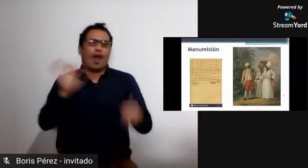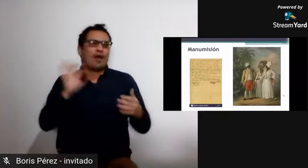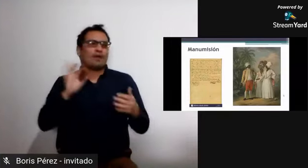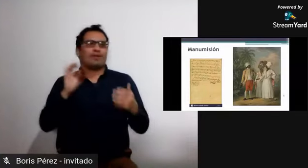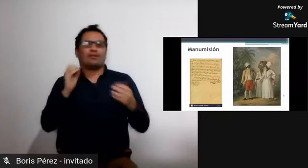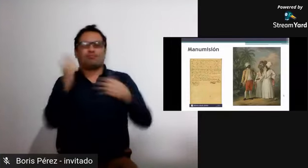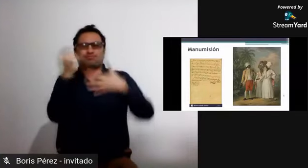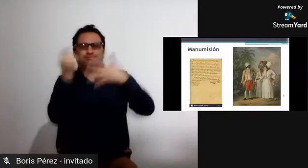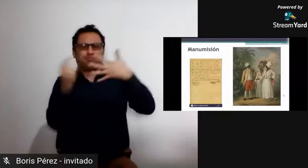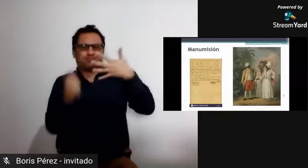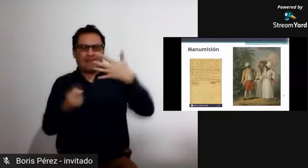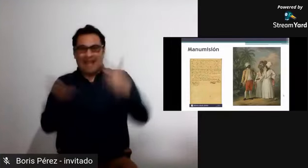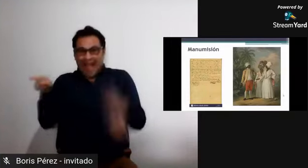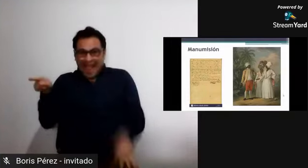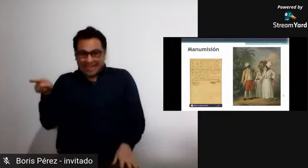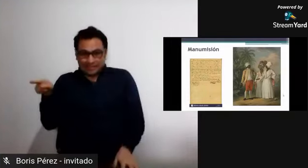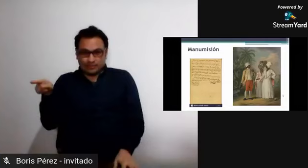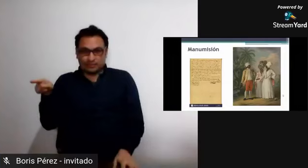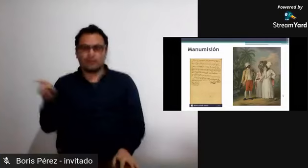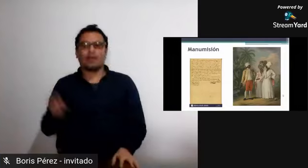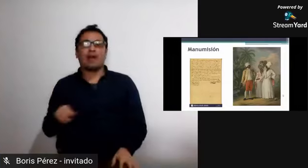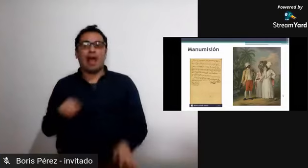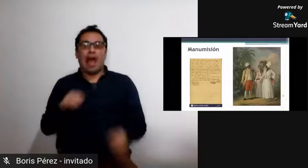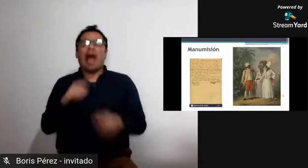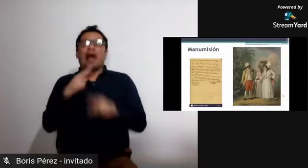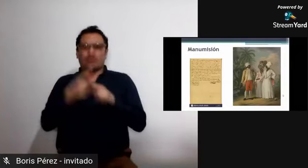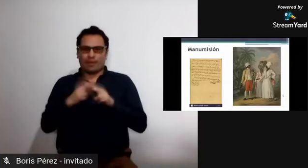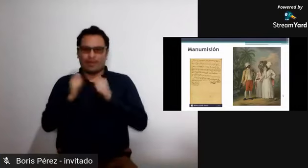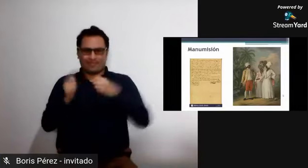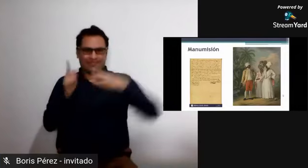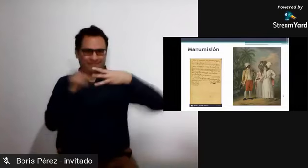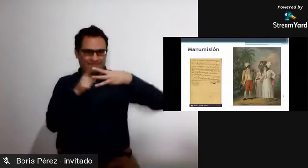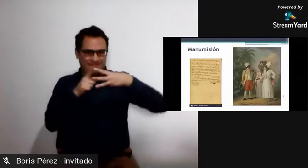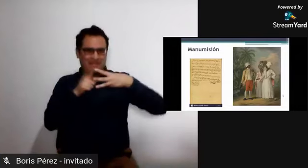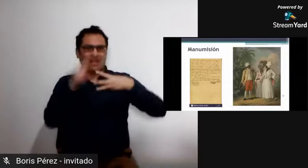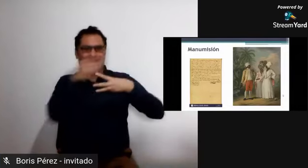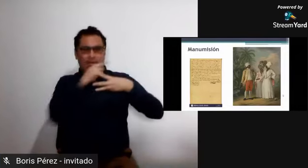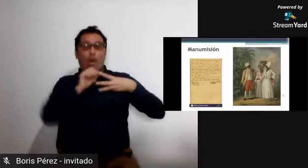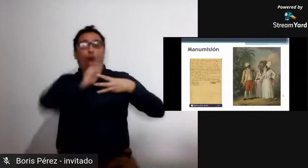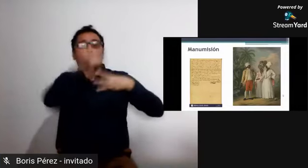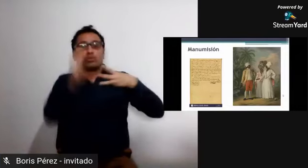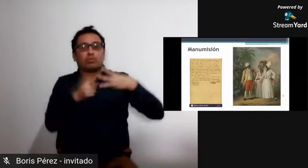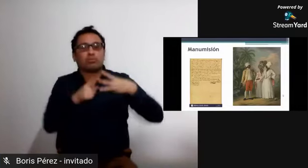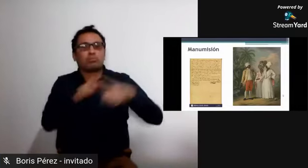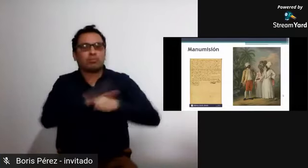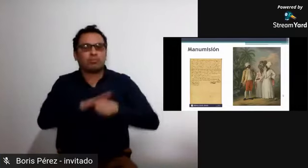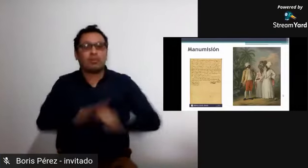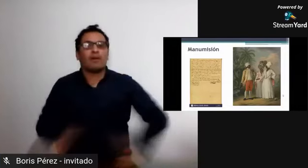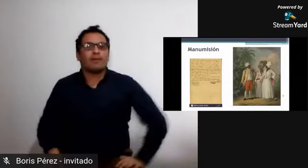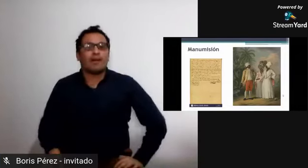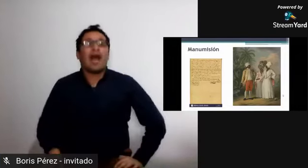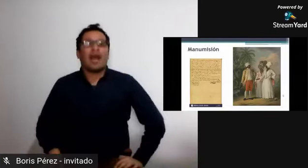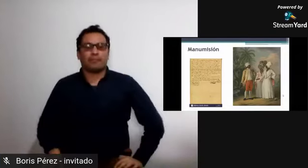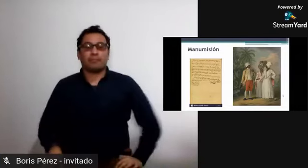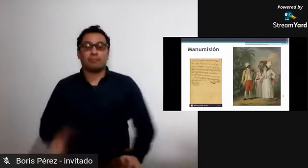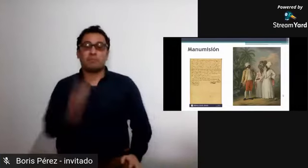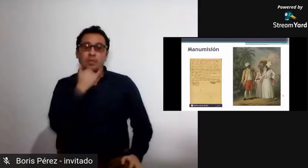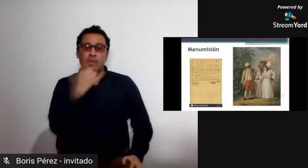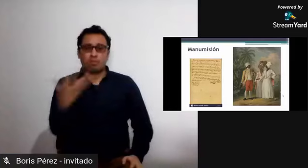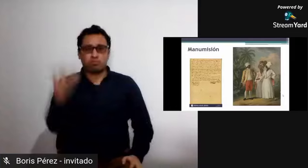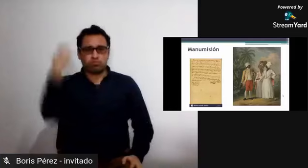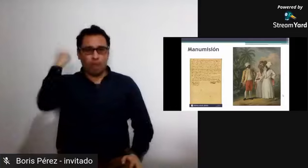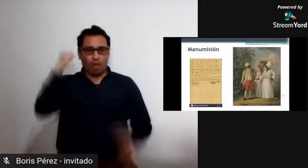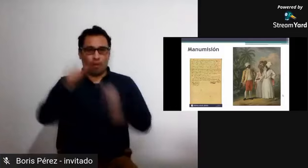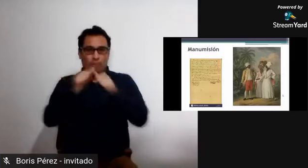amo, por alguna razón particular, decidía declarar la libertad del